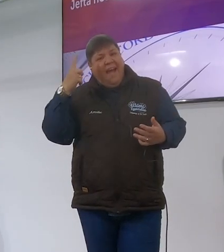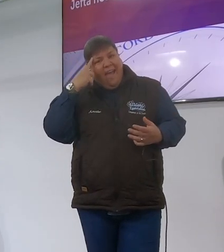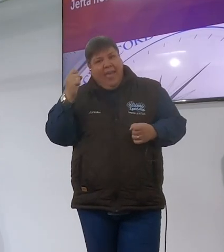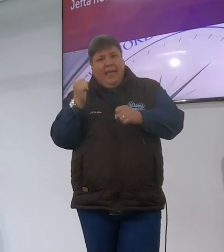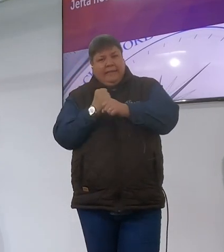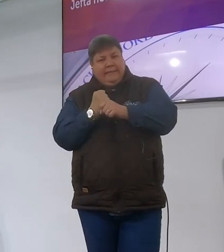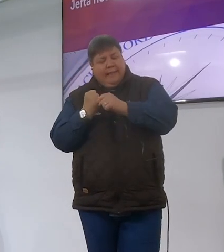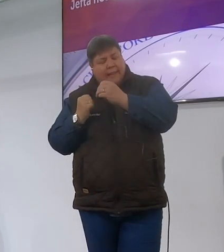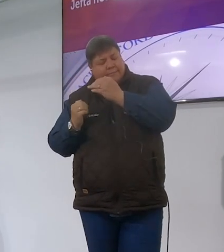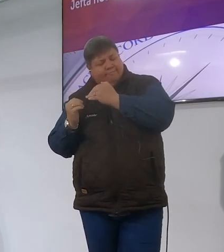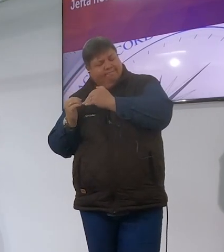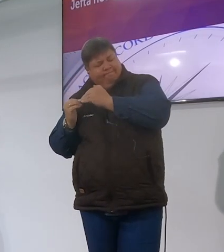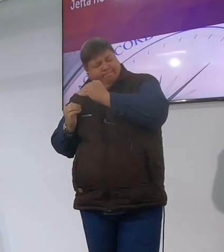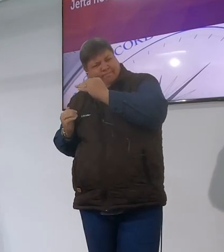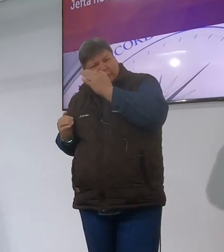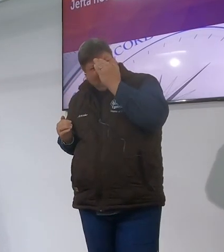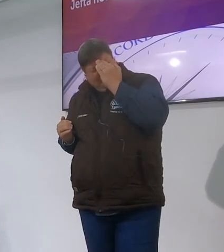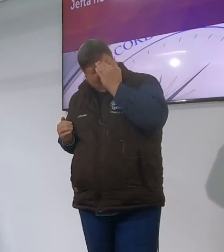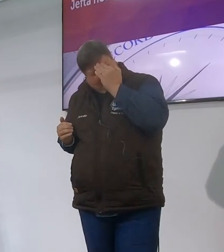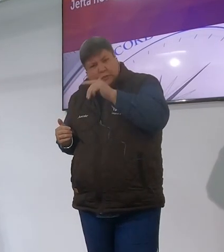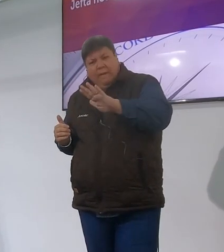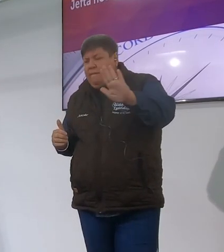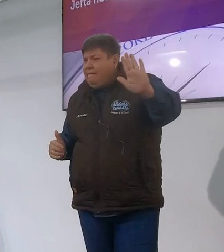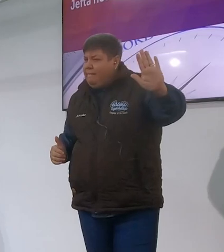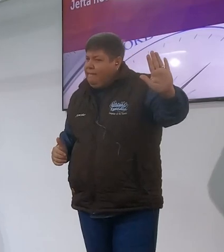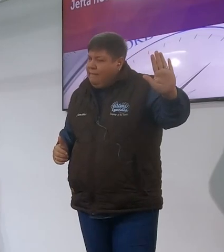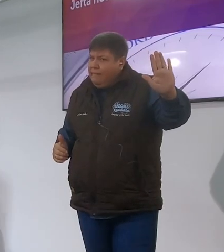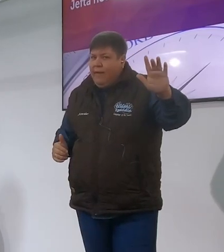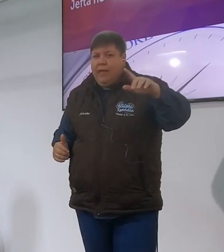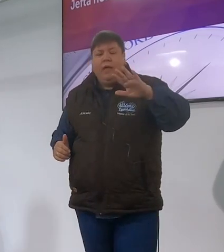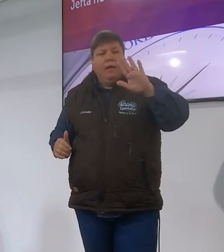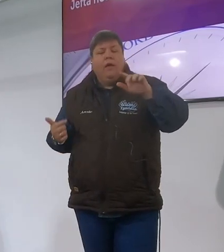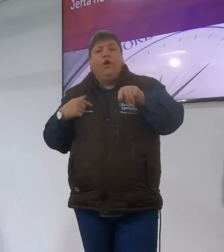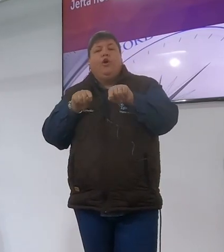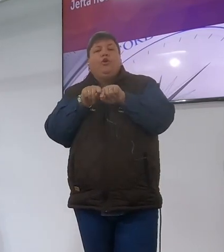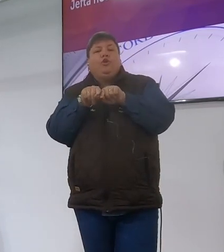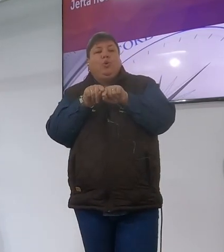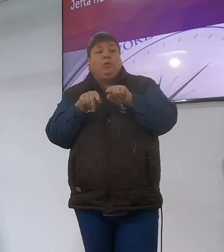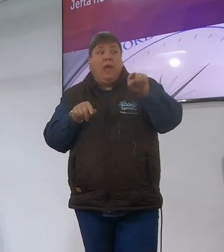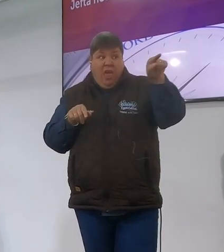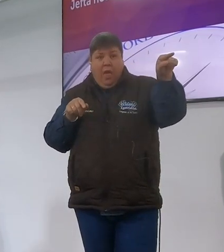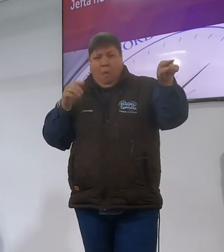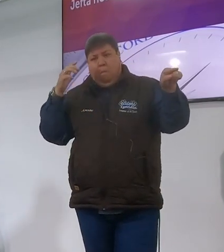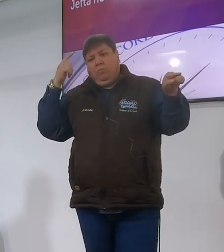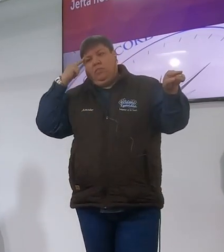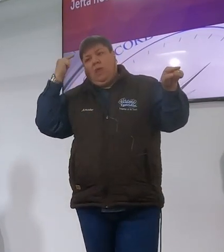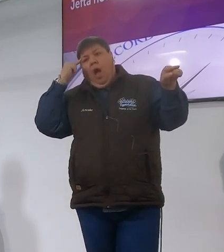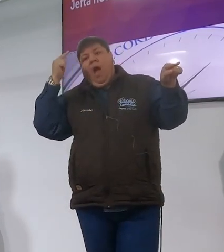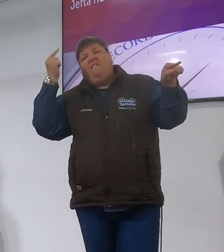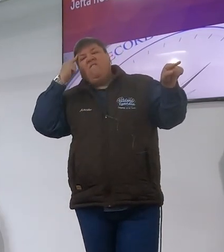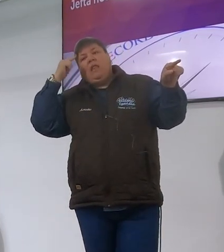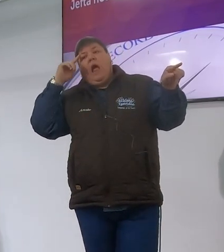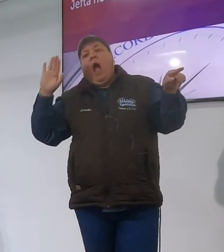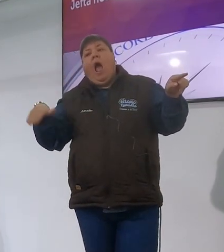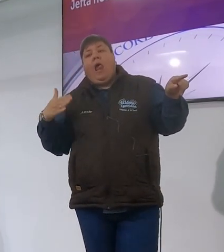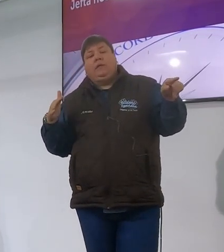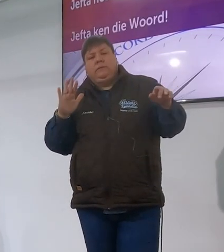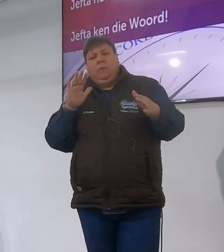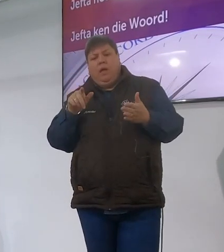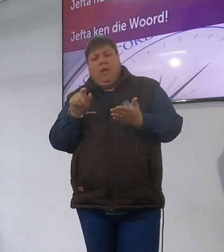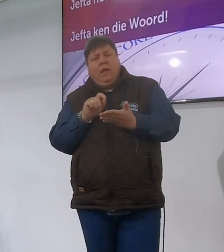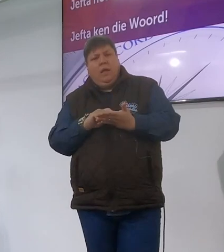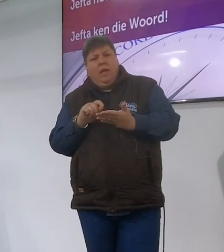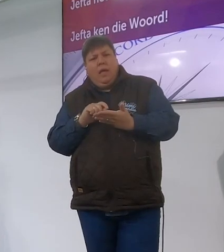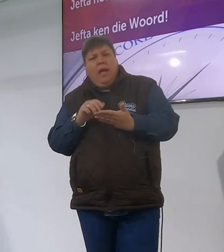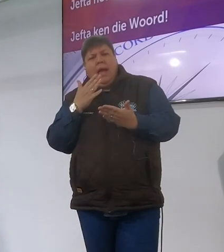geskiernis hy kan teruggaan en sê wacht, wacht, wacht, wacht kom ons toets net dit wat jy denk jy weet en dit wat neergeskryf is en